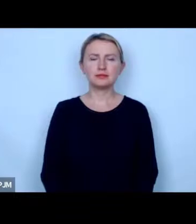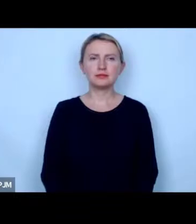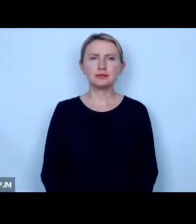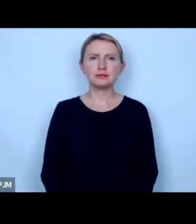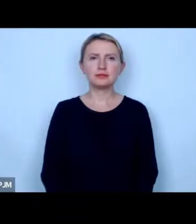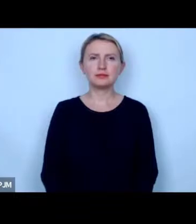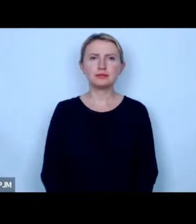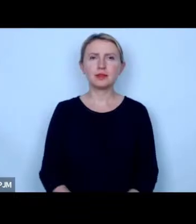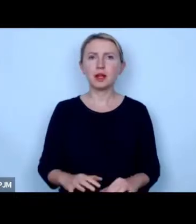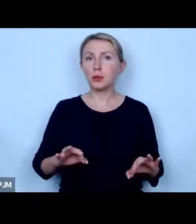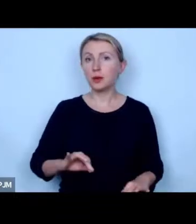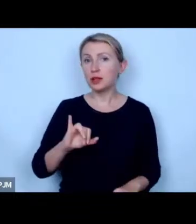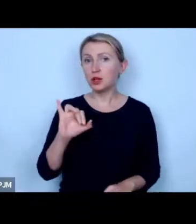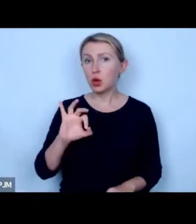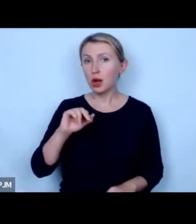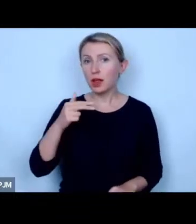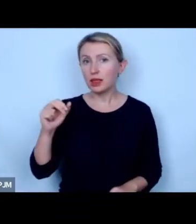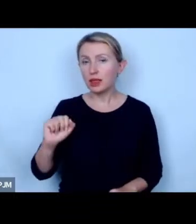Pani Joanna